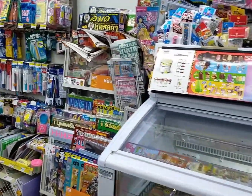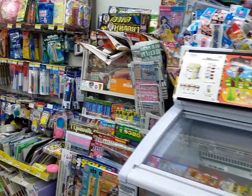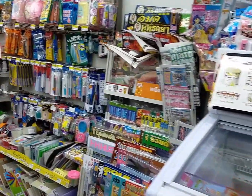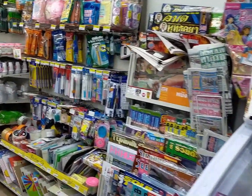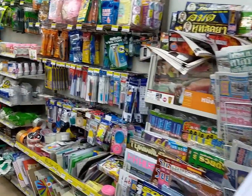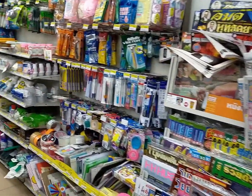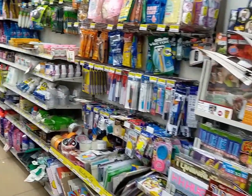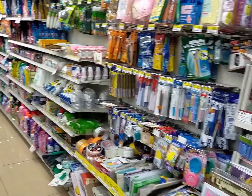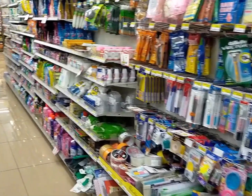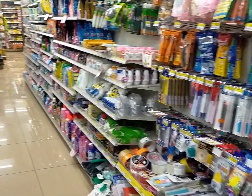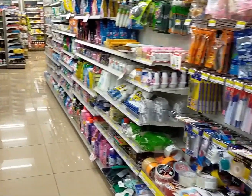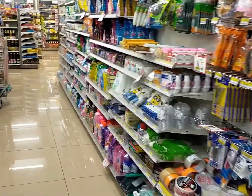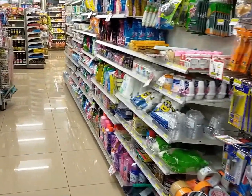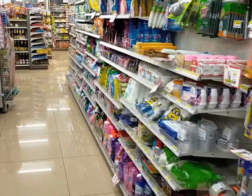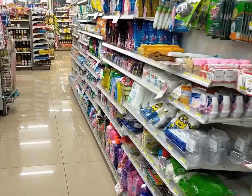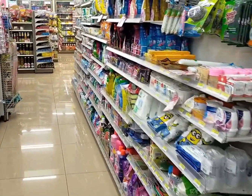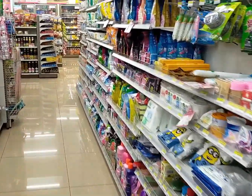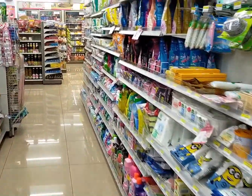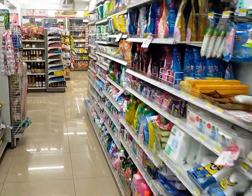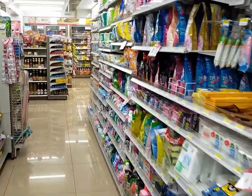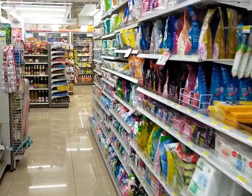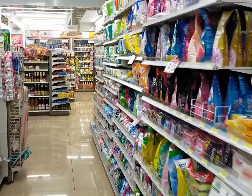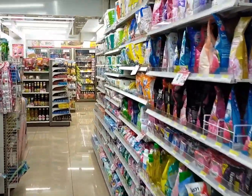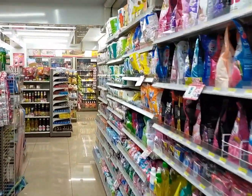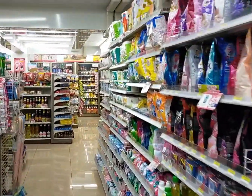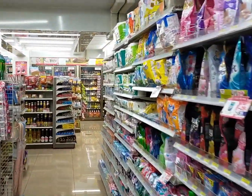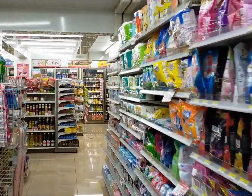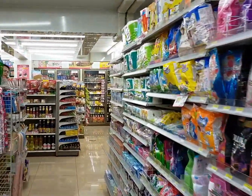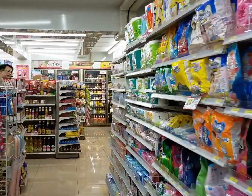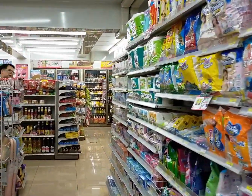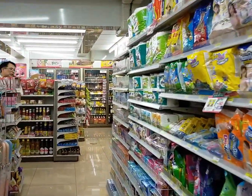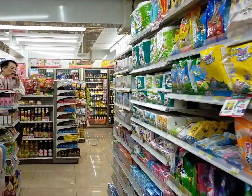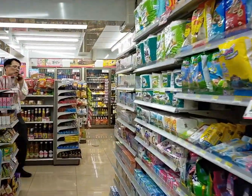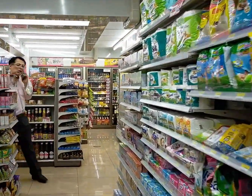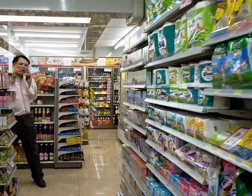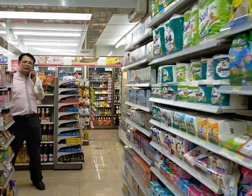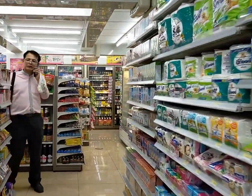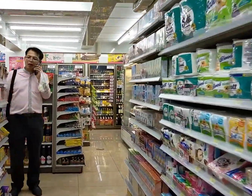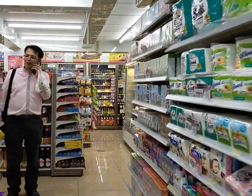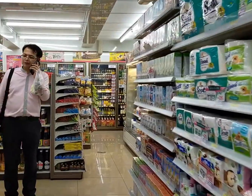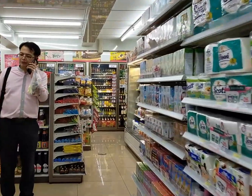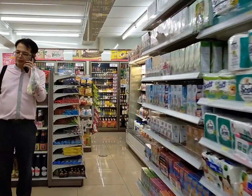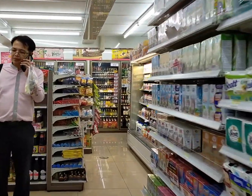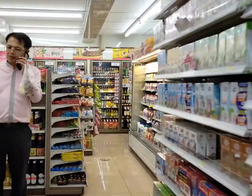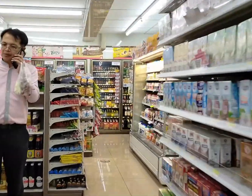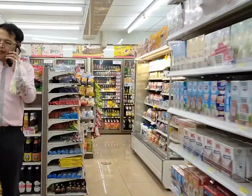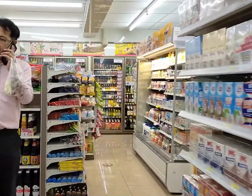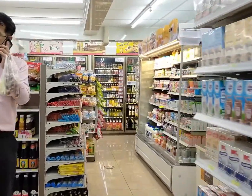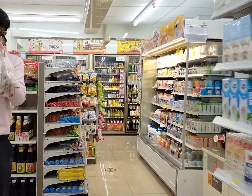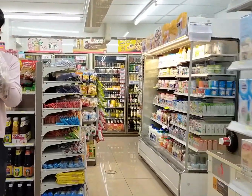mga in-bulk items. Alimbawa, meron sa 10 detergent bar. Pag bumili ka ng